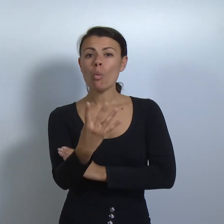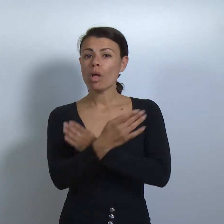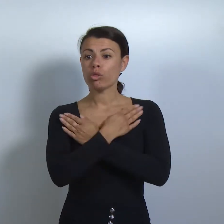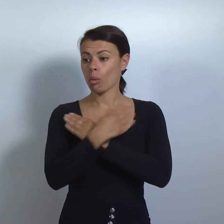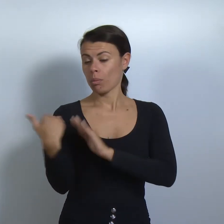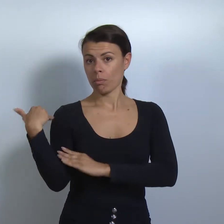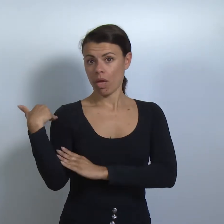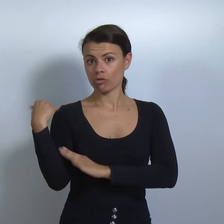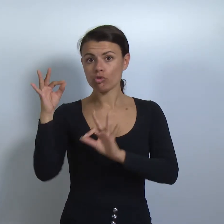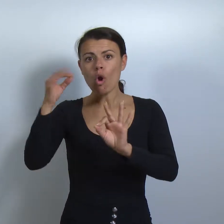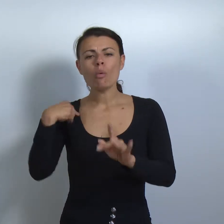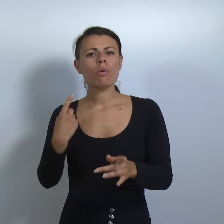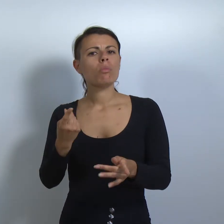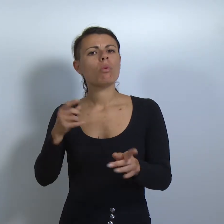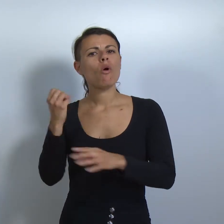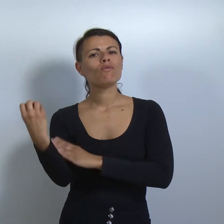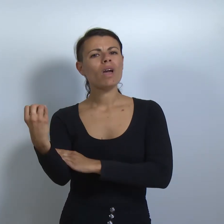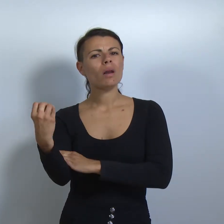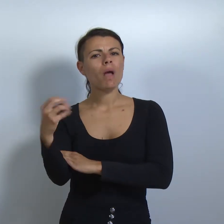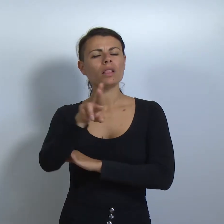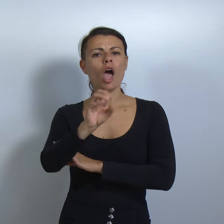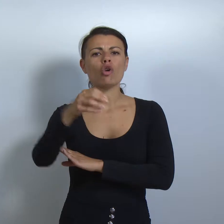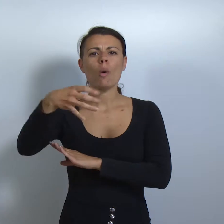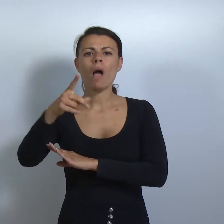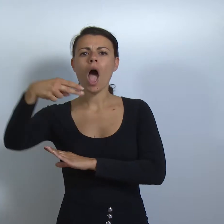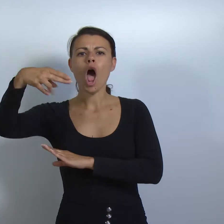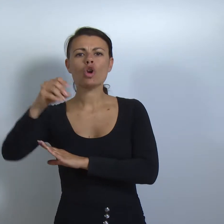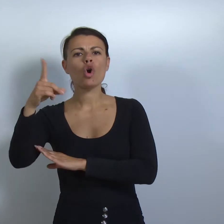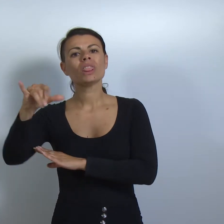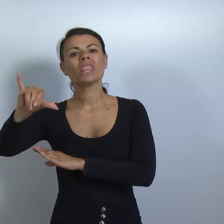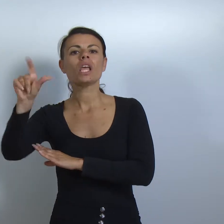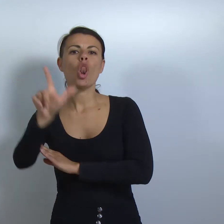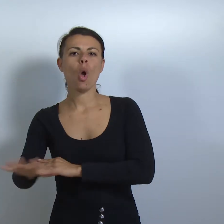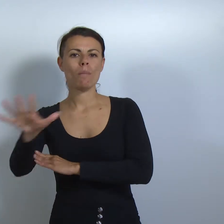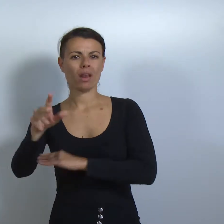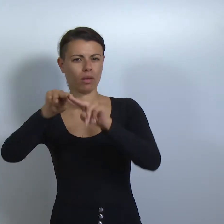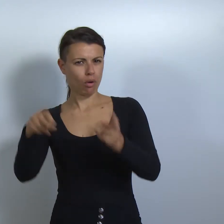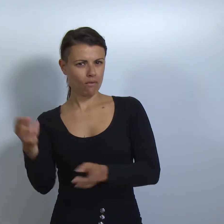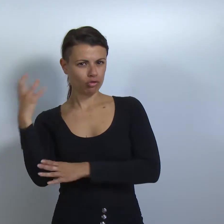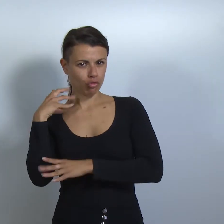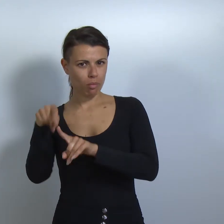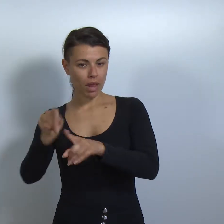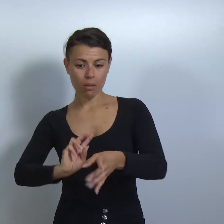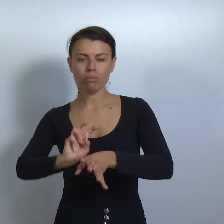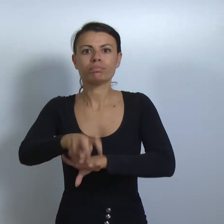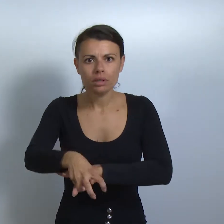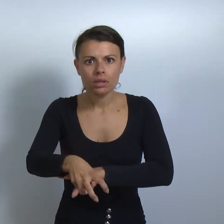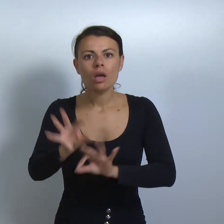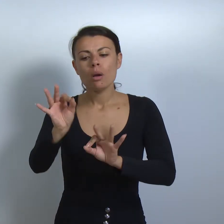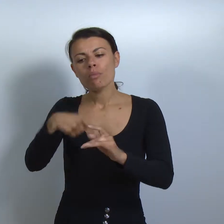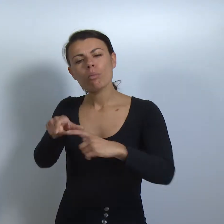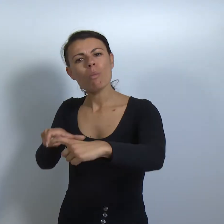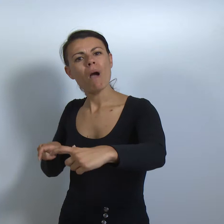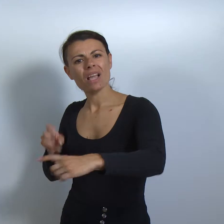saltato la fermata di Romano di Lombardia nella Bergamasca fermandosi oltre la banchina di stazione